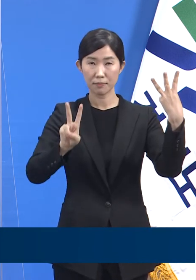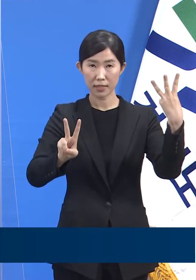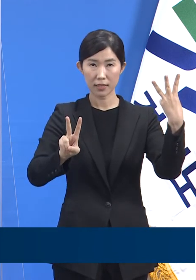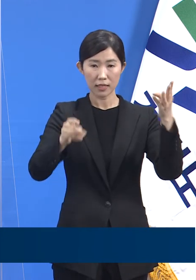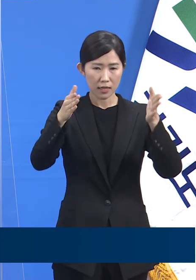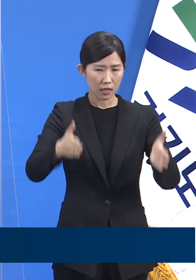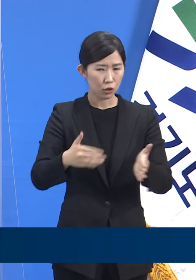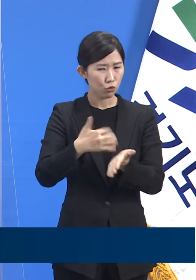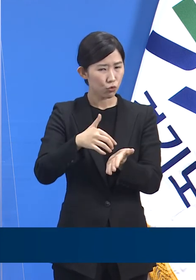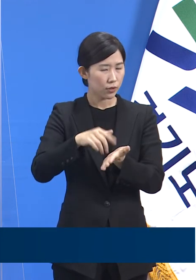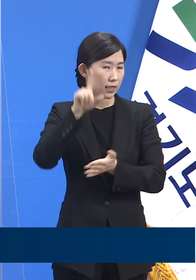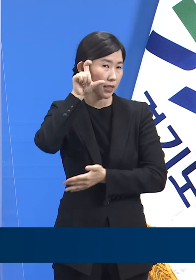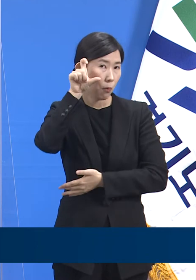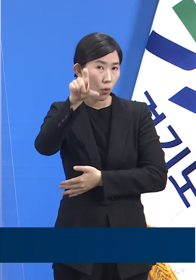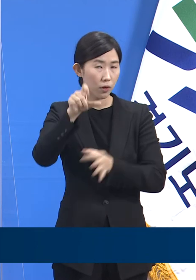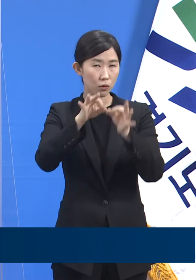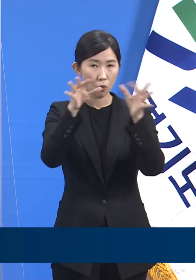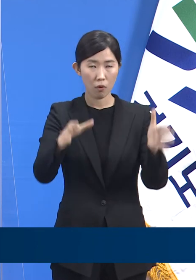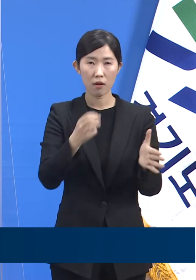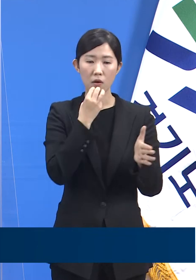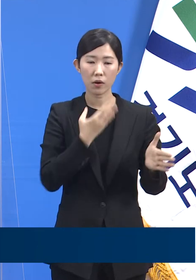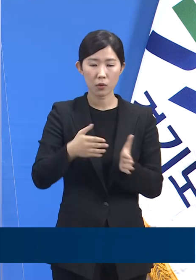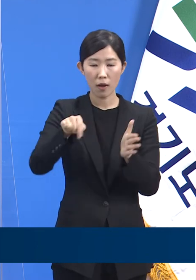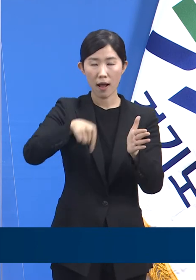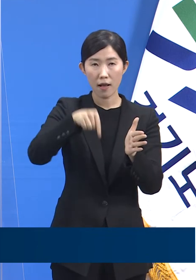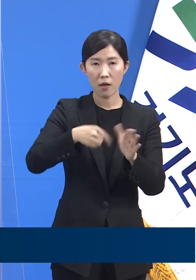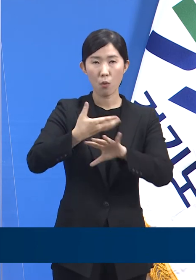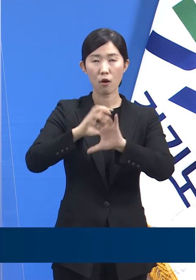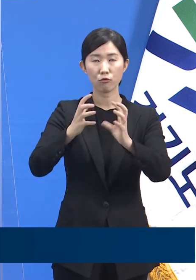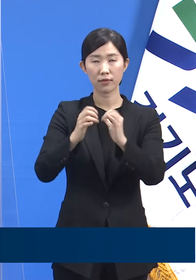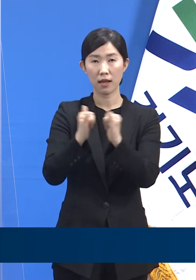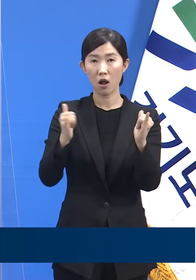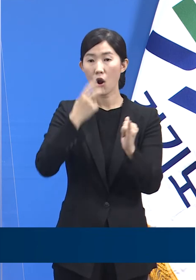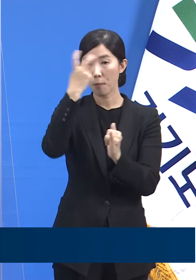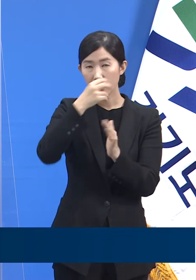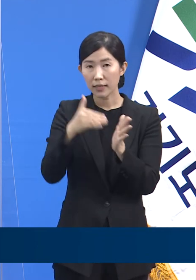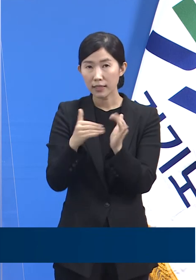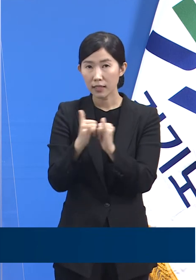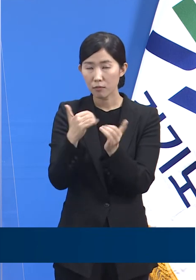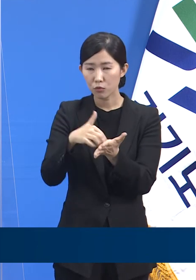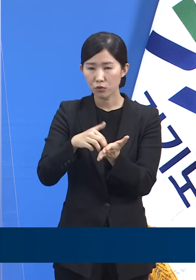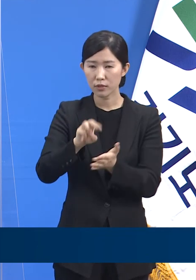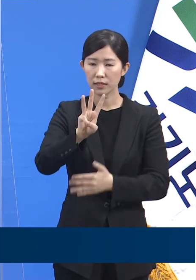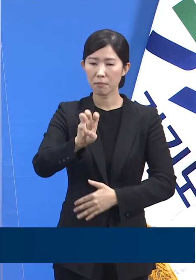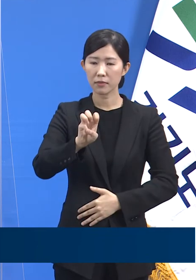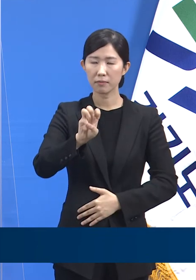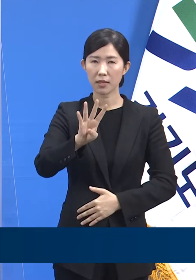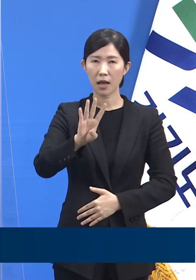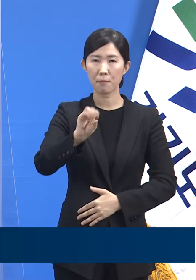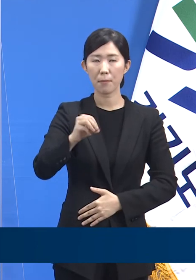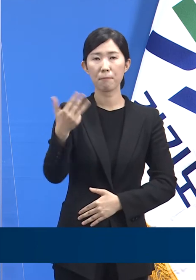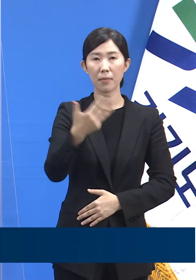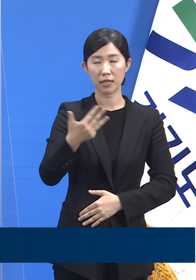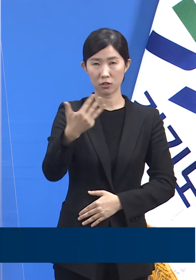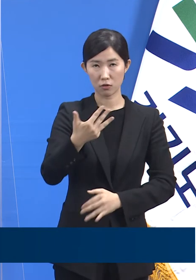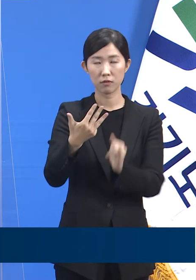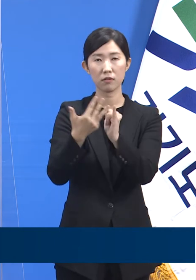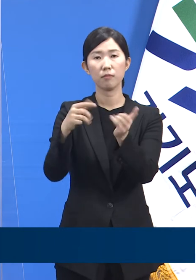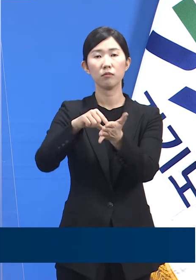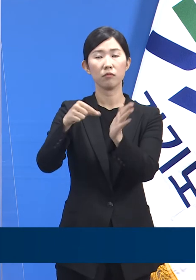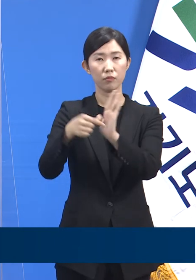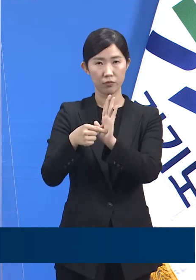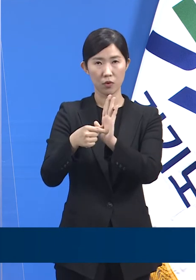한정하면 도내 외국인 검사자 수는 총 34만 8,792명이며